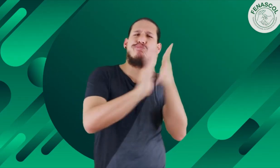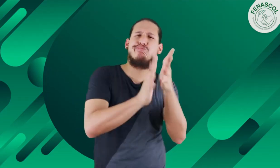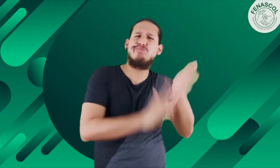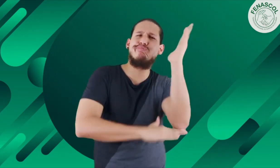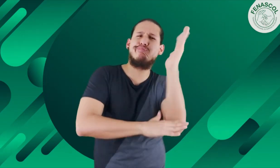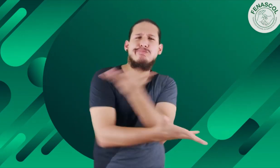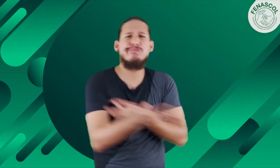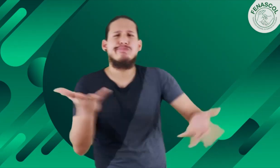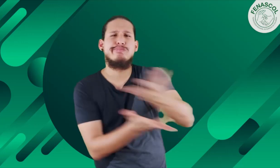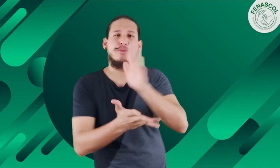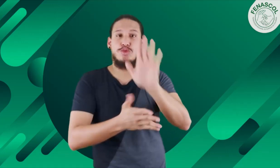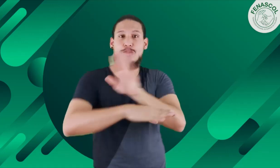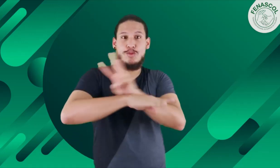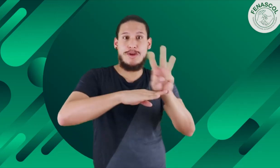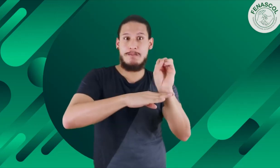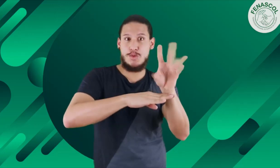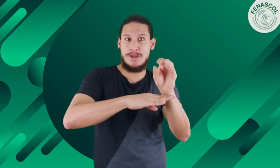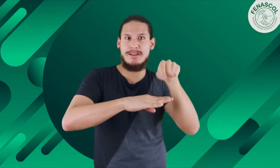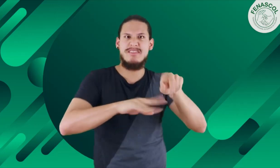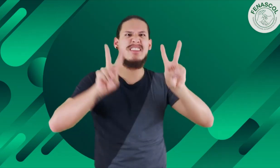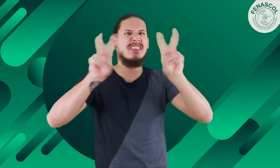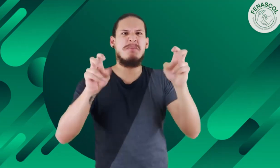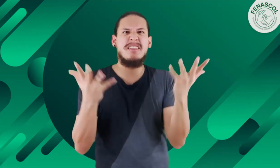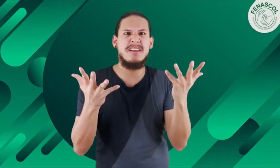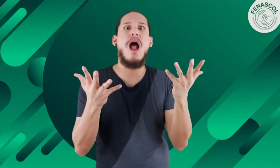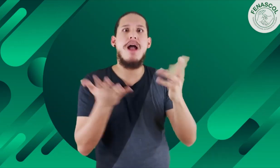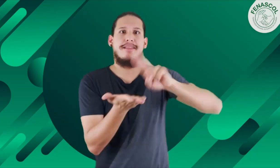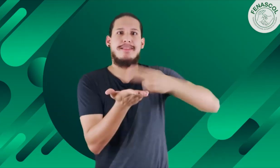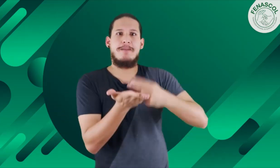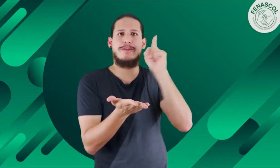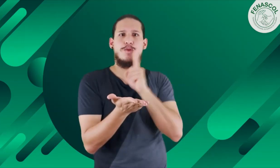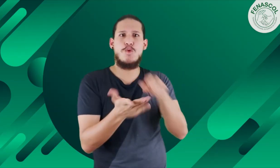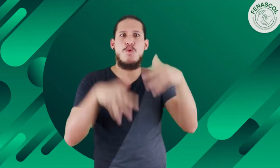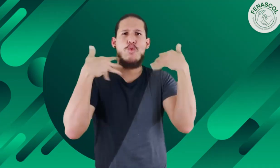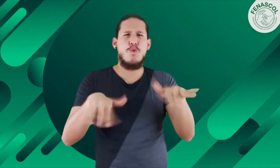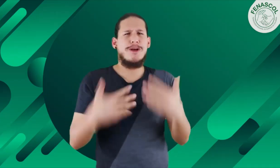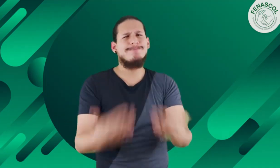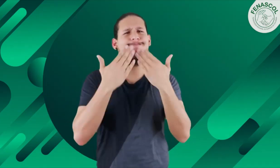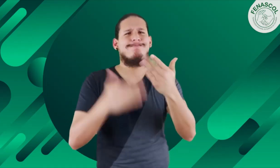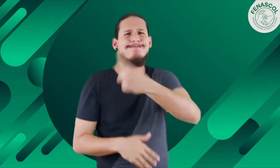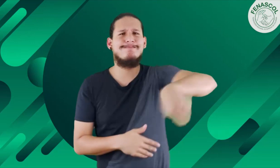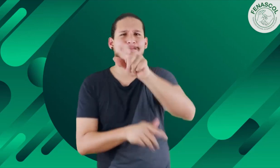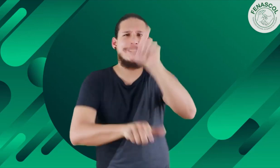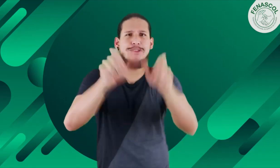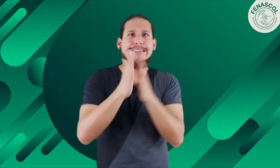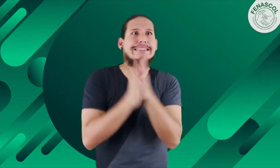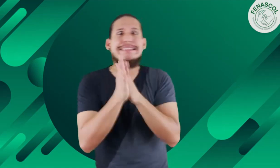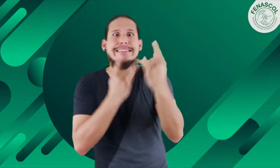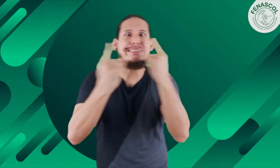Fiena Scol compartió con ustedes un conversatorio acerca del intérprete sorda. Agradecemos a todas las personas que